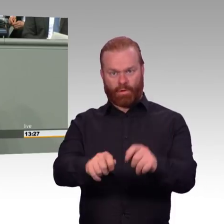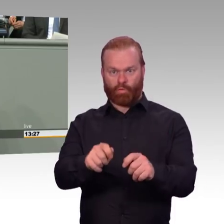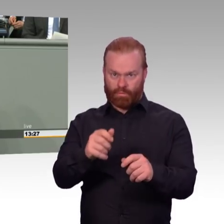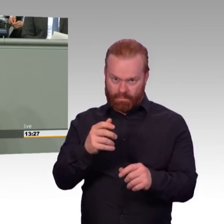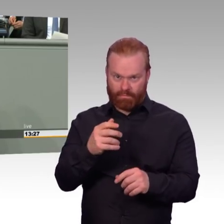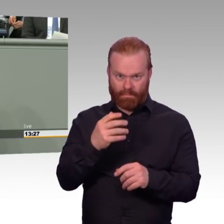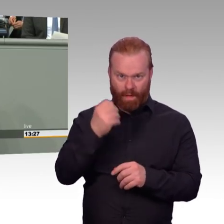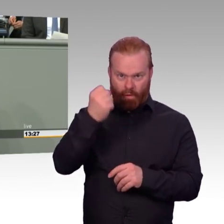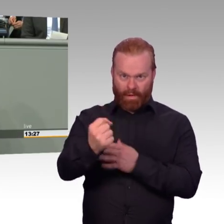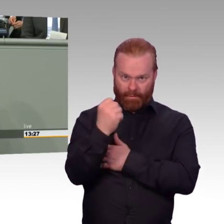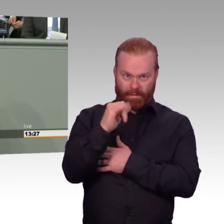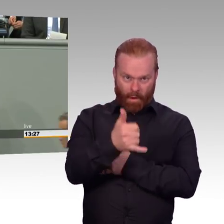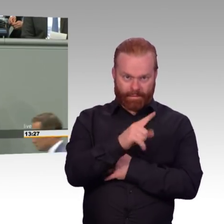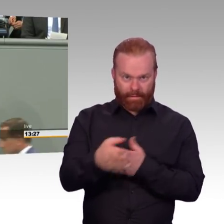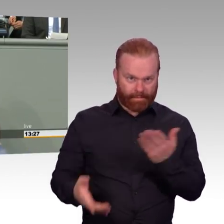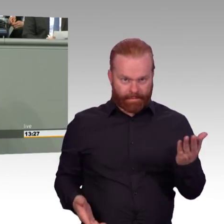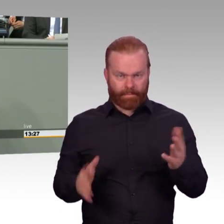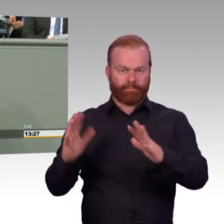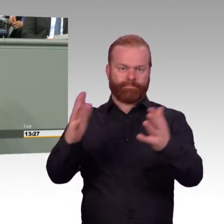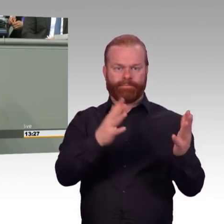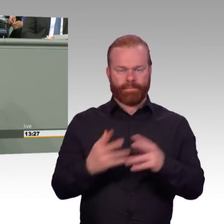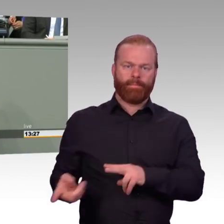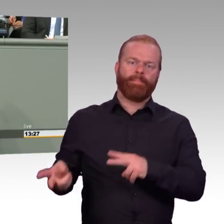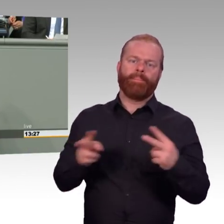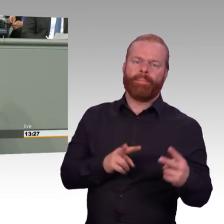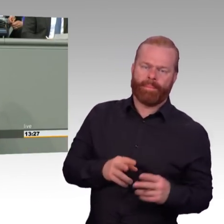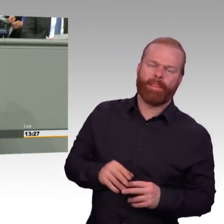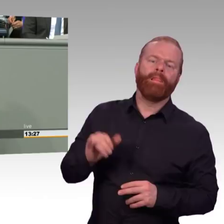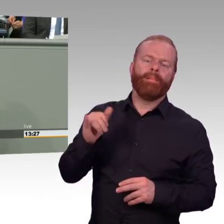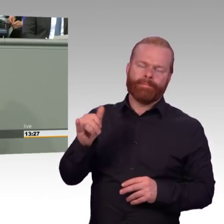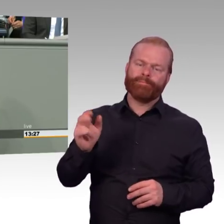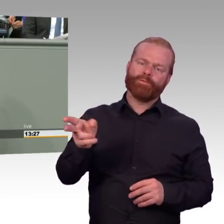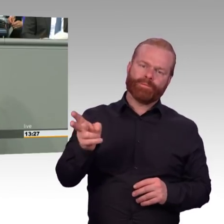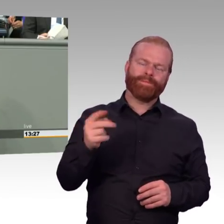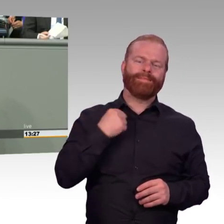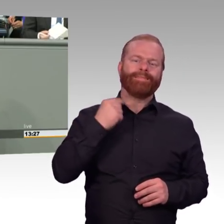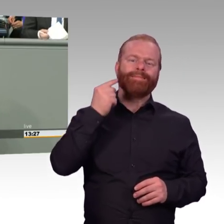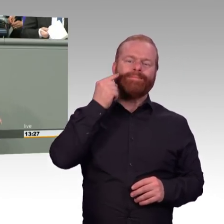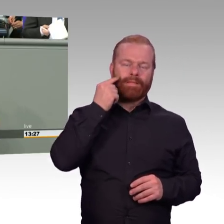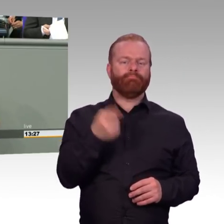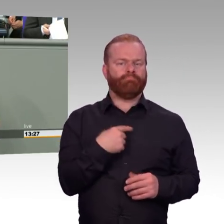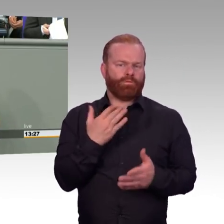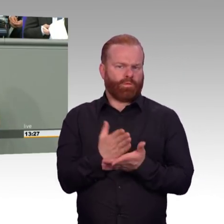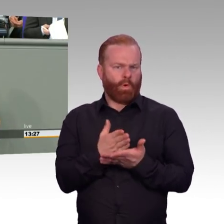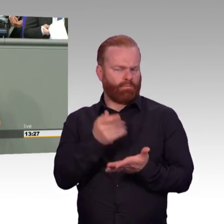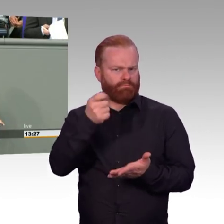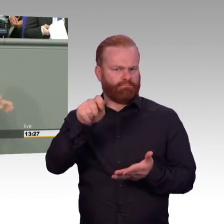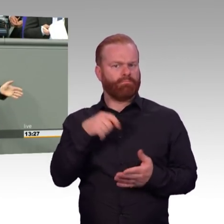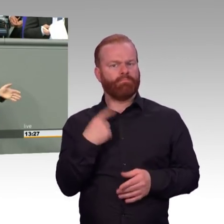Debatte waren, dass wir gesagt haben, wir regeln erst mal etwas. Wir wissen aber noch nicht genau, welche Wirkung dabei rauskommt. Und werden das im Zweifel nachregeln. Da war die